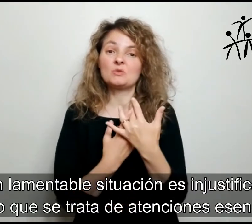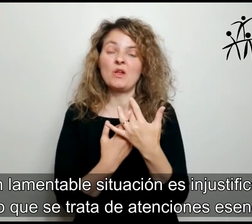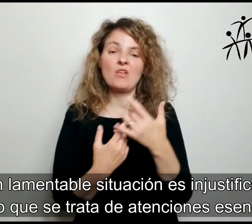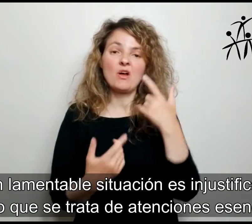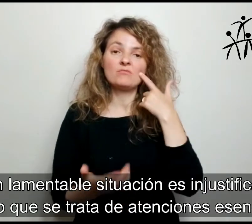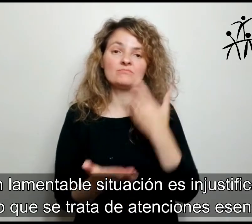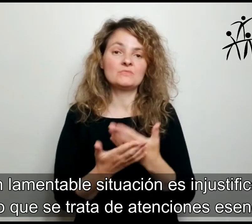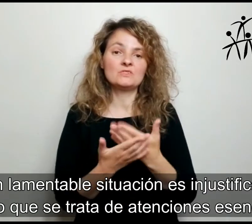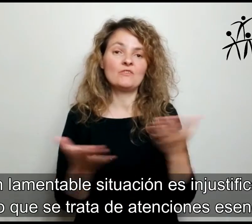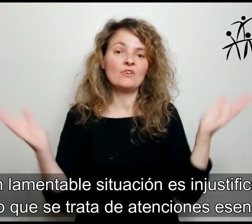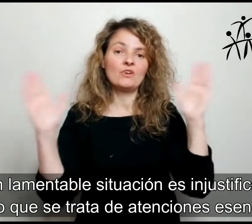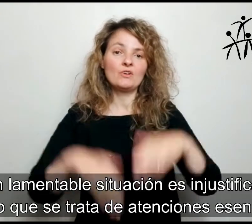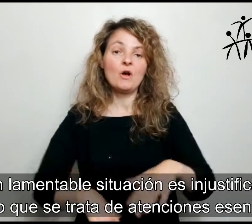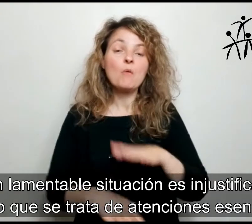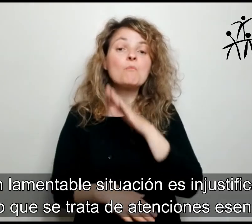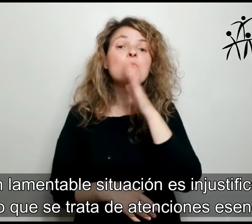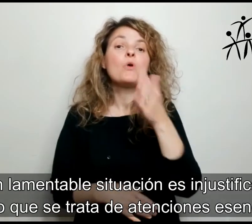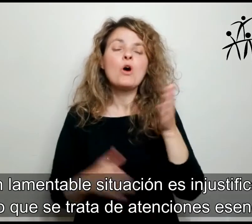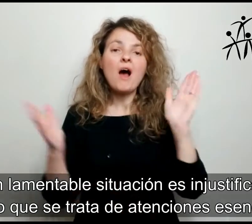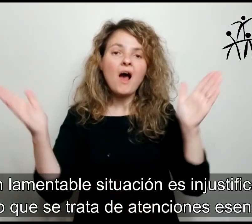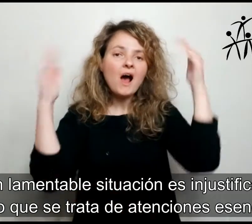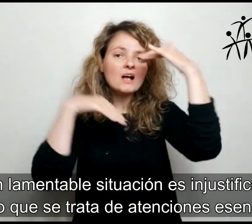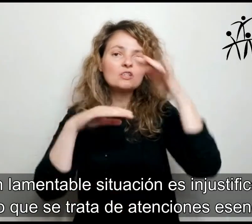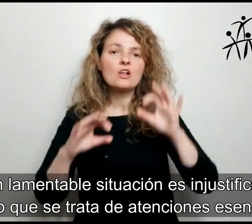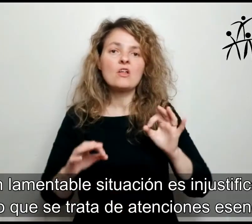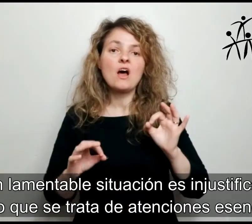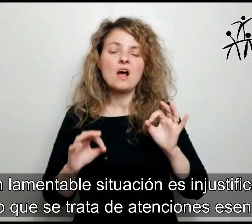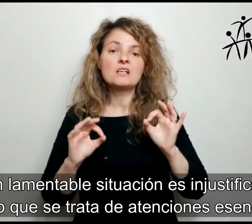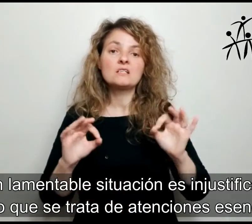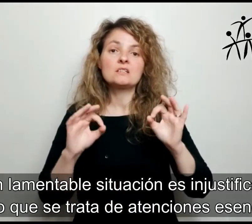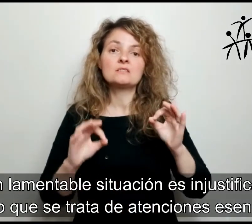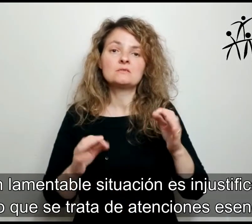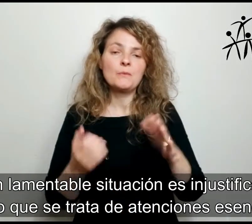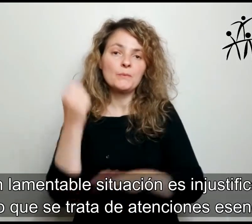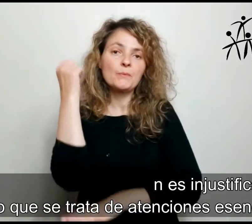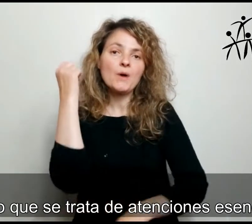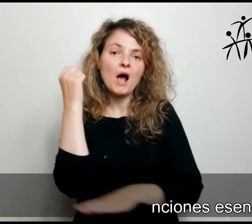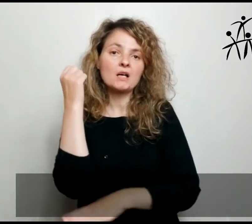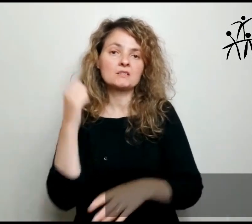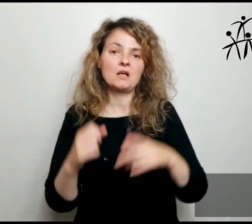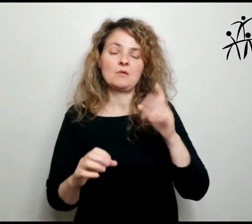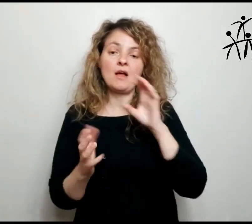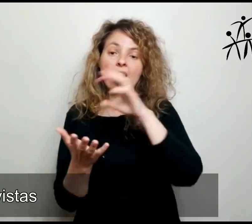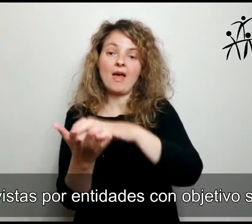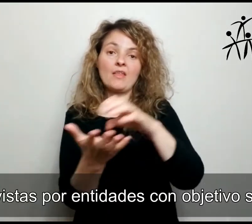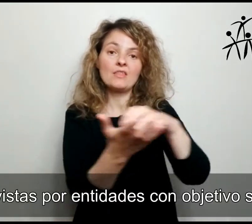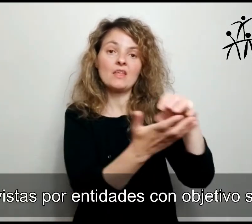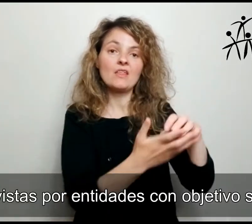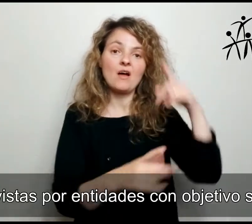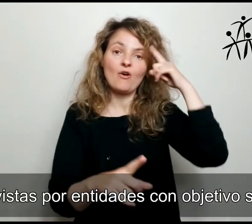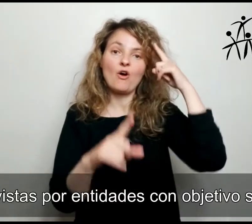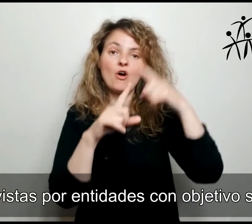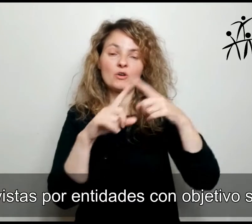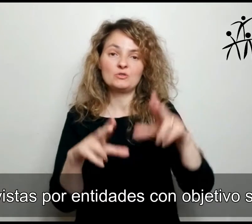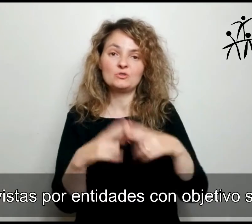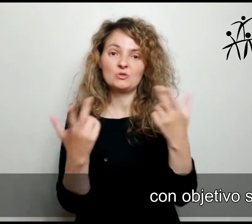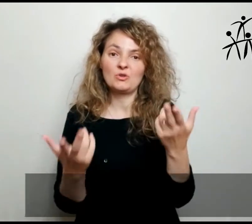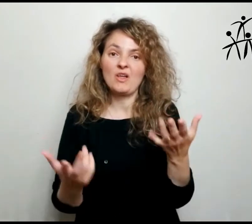dado que se trata de atenciones esenciales provistas por entidades con objetivo social. Un servicio